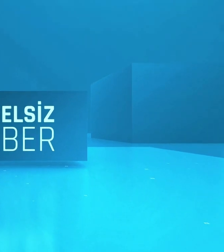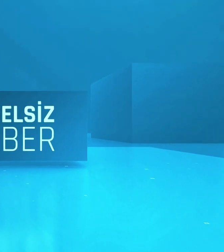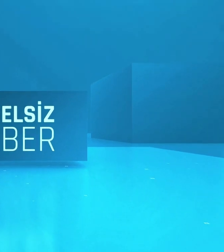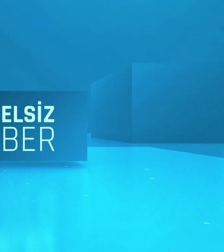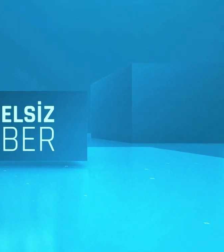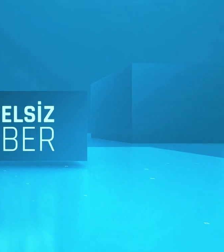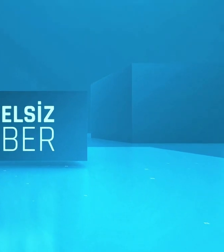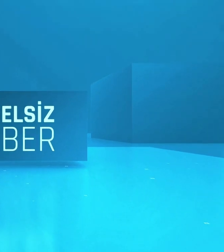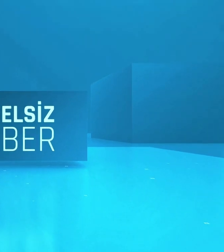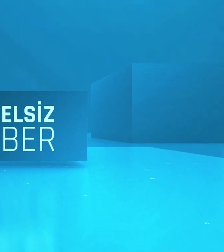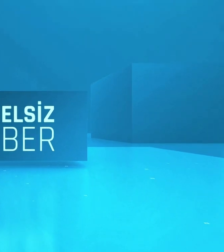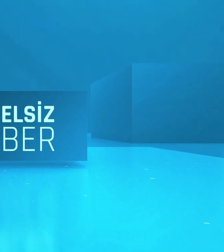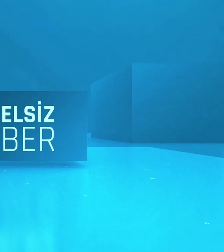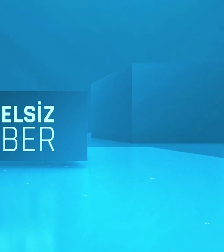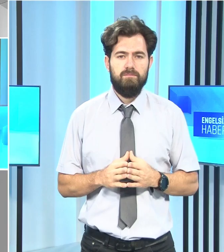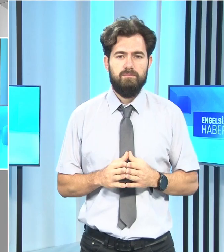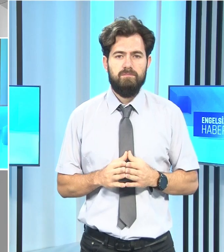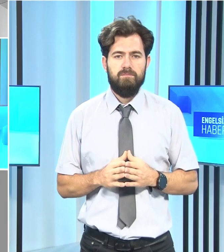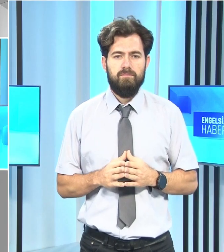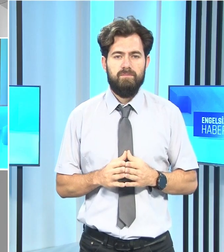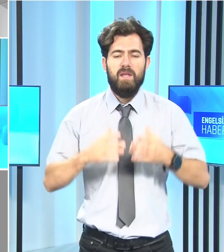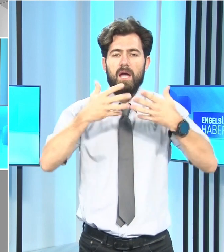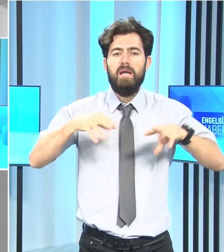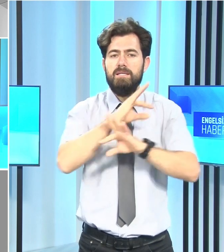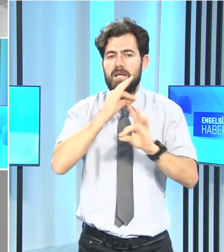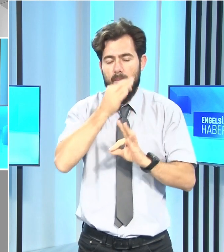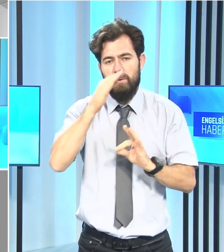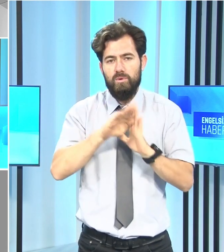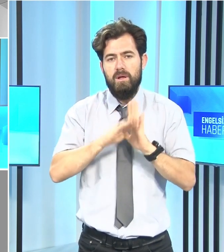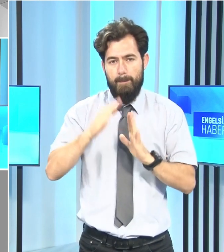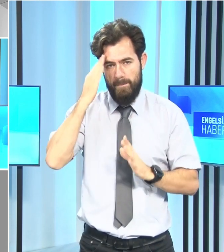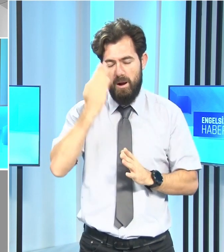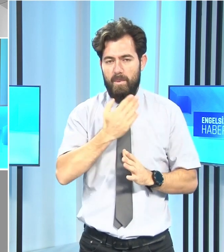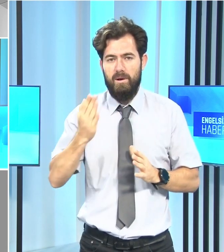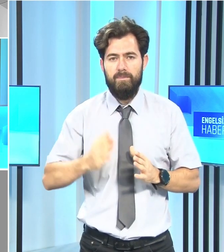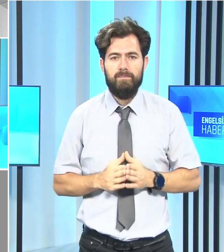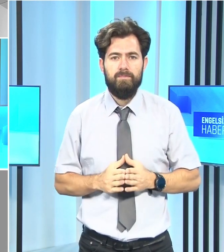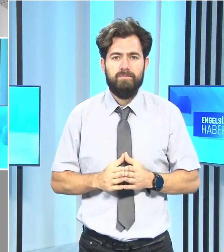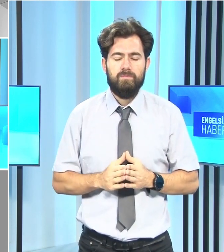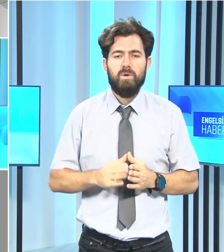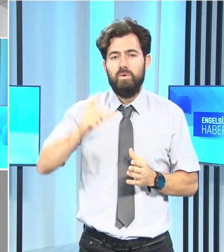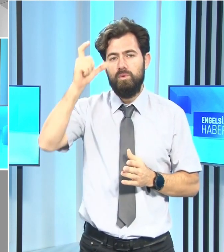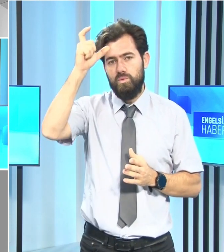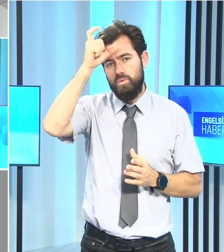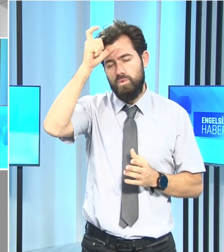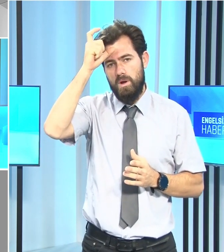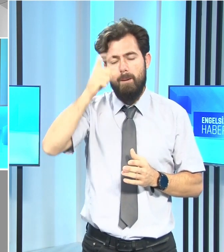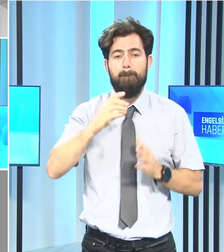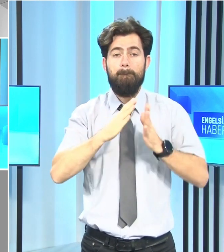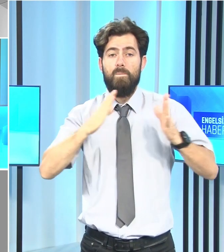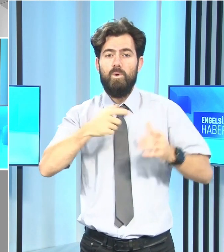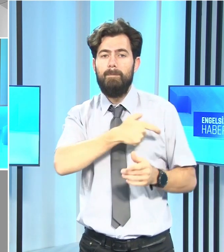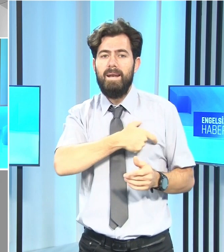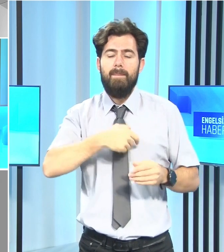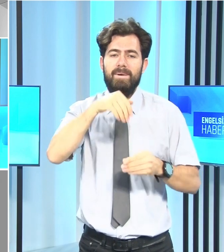Müzik Engelsiz Haber bülteninden merhaba. Türkiye Büyük Millet Meclisi